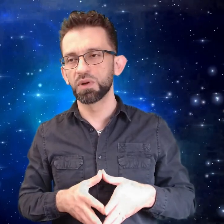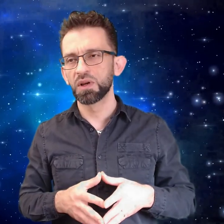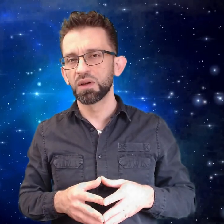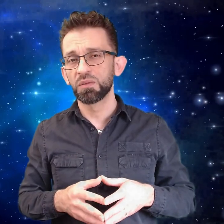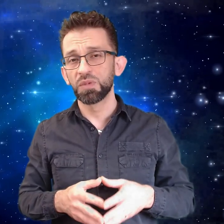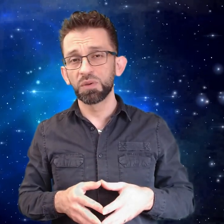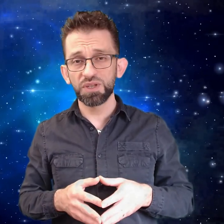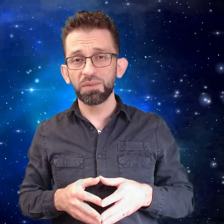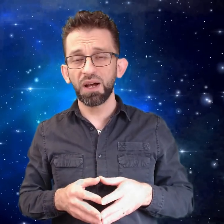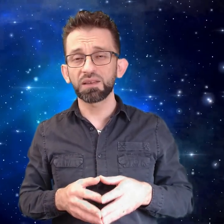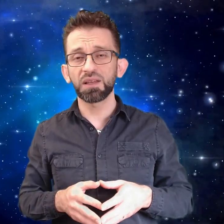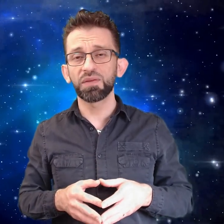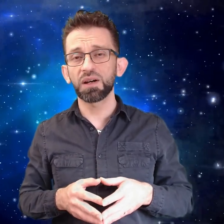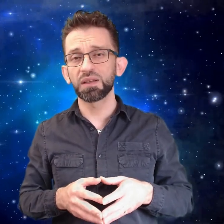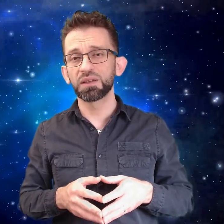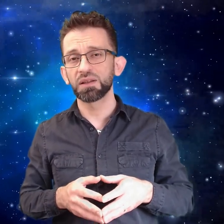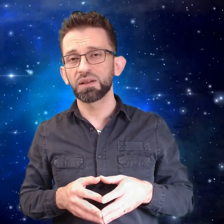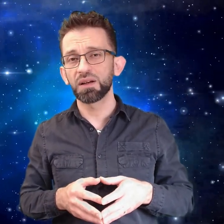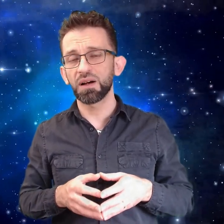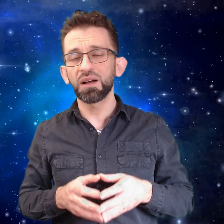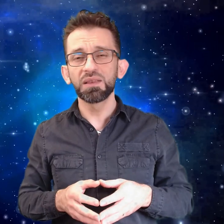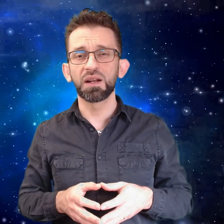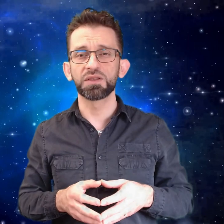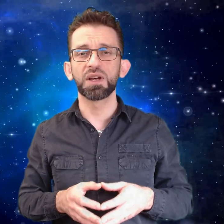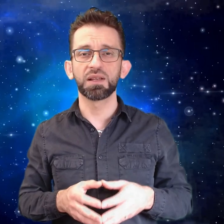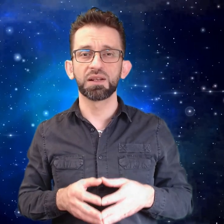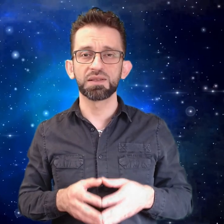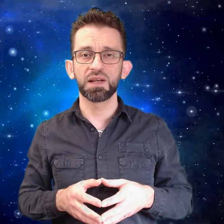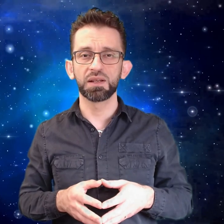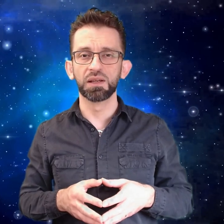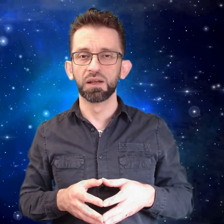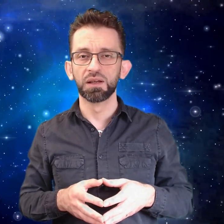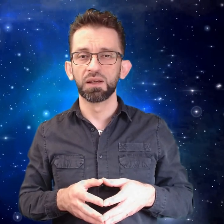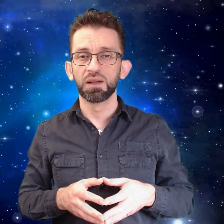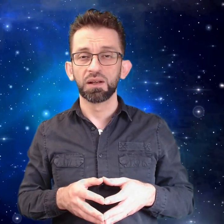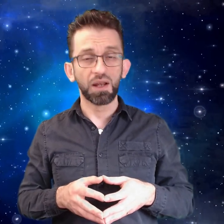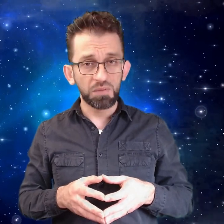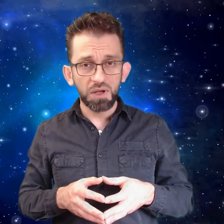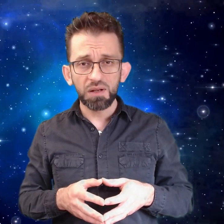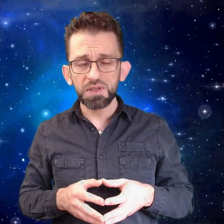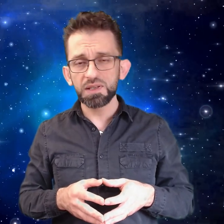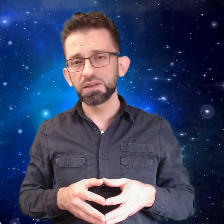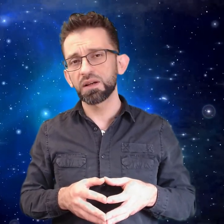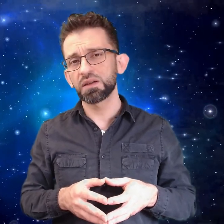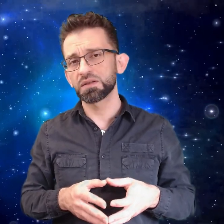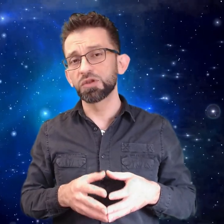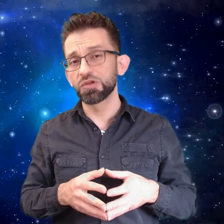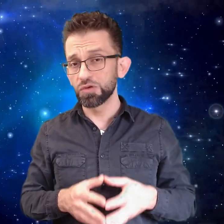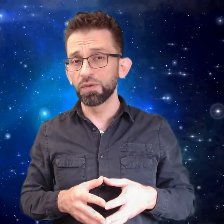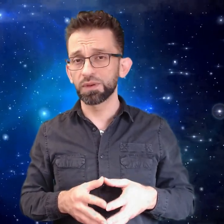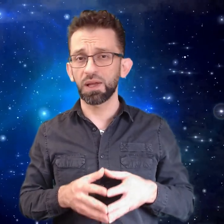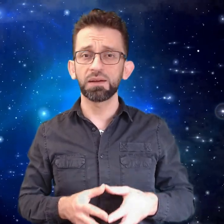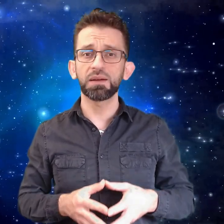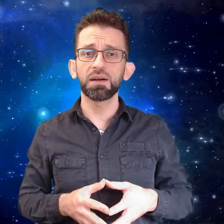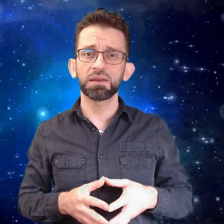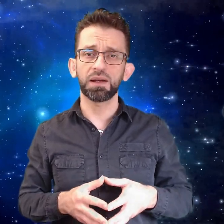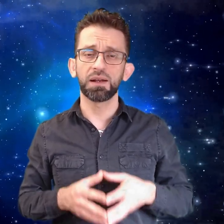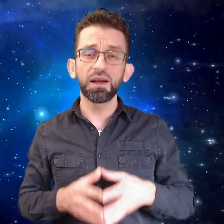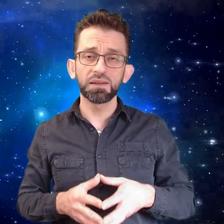بمجتمع حتى فاقد أقل درجات الإنسانية لأنه بكل بساطة إذا منشوف تعليقات على هذا